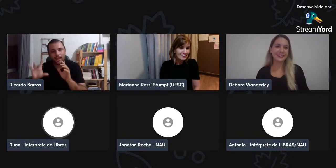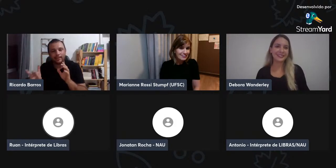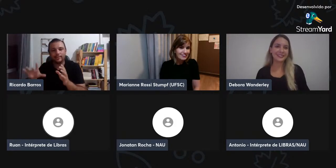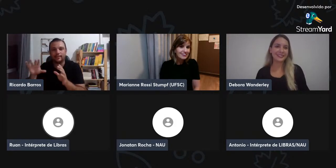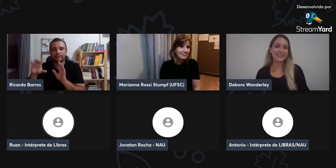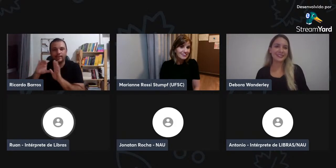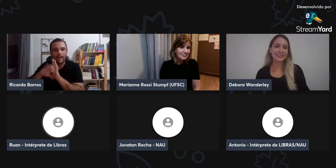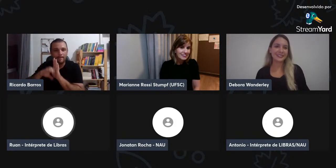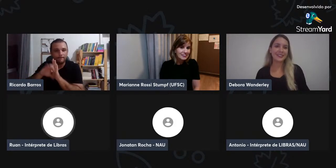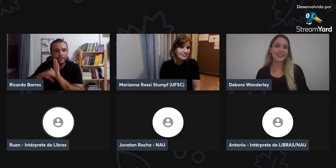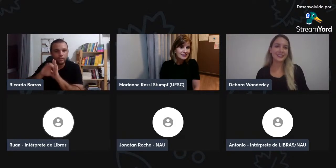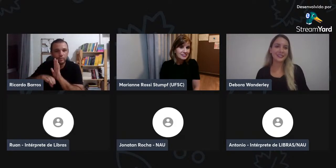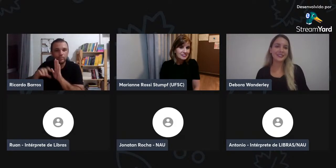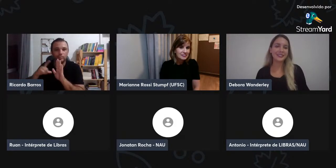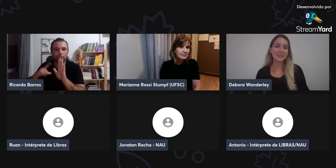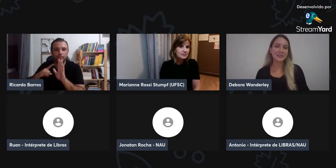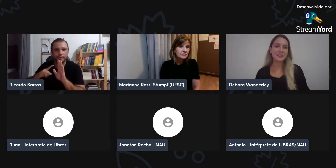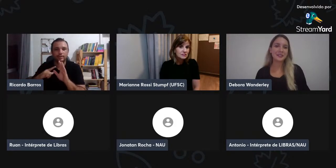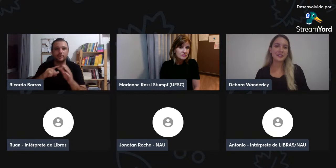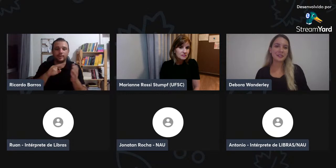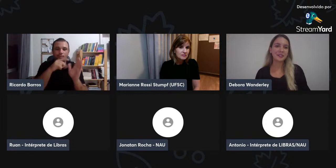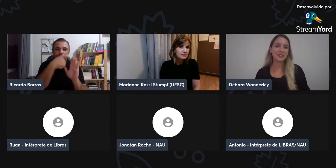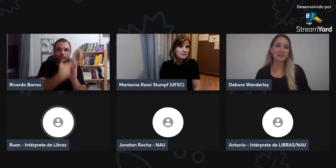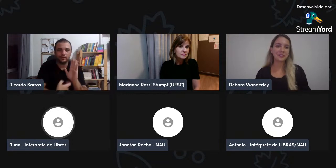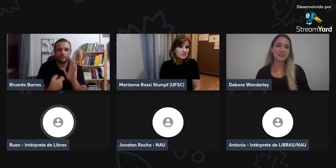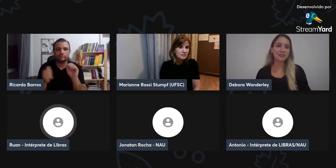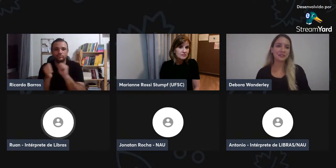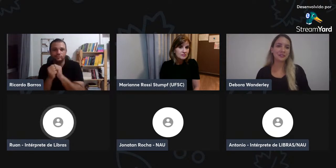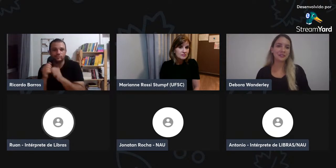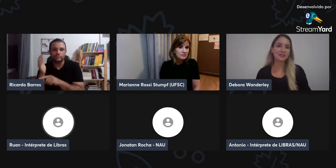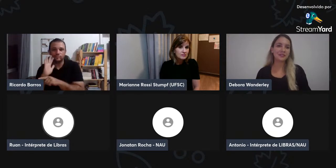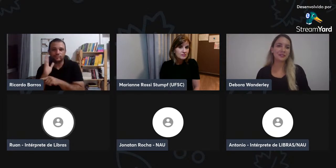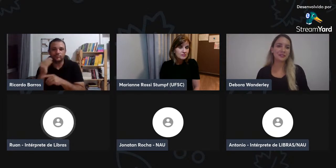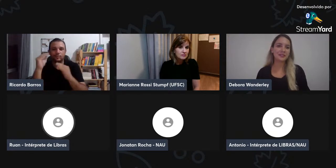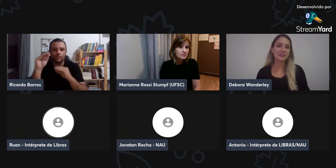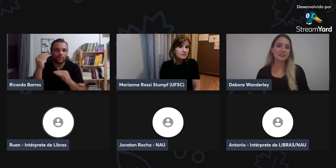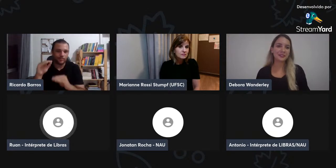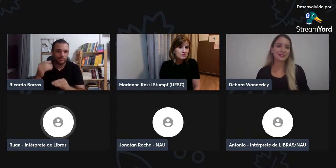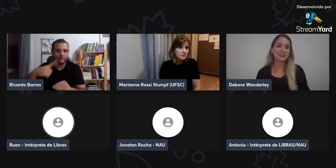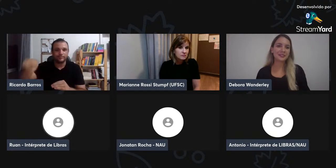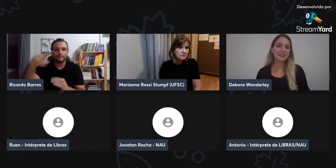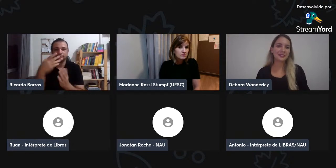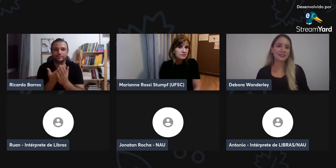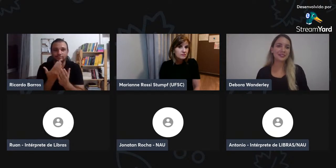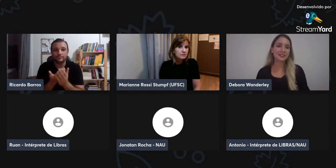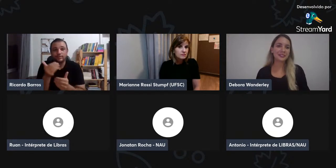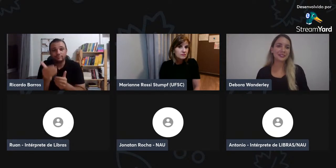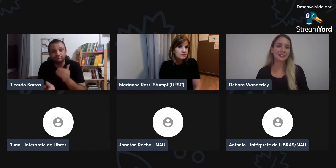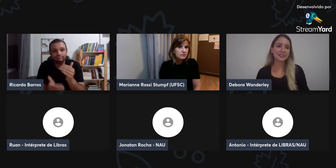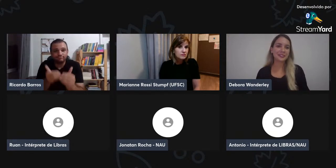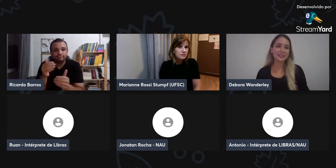podemos sim, ter essa tradução, alguns capítulos de livro, textos,